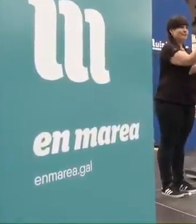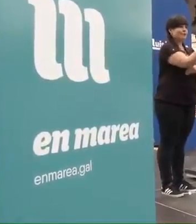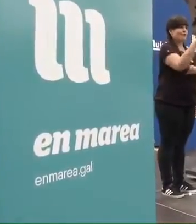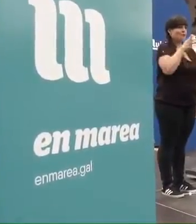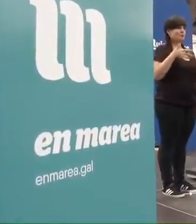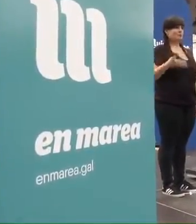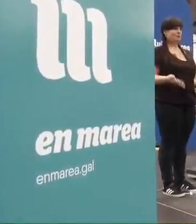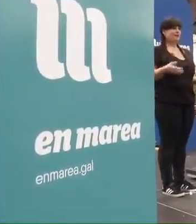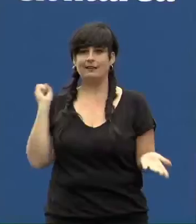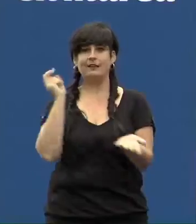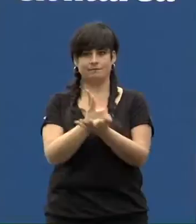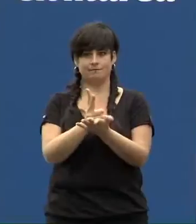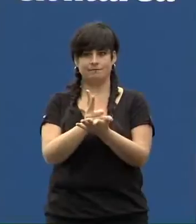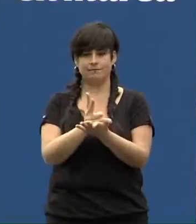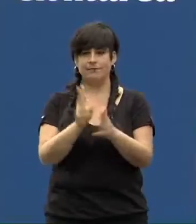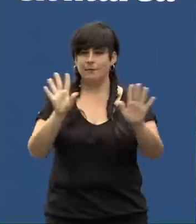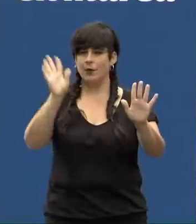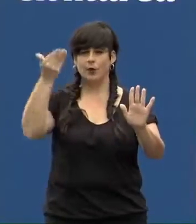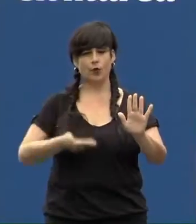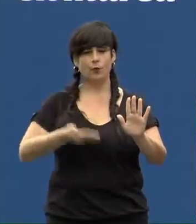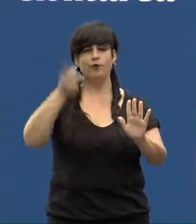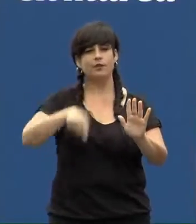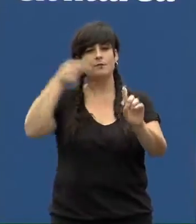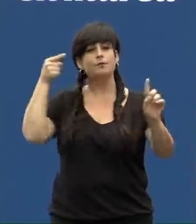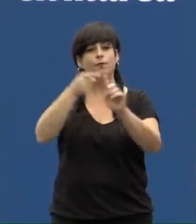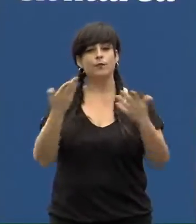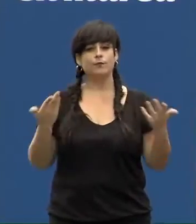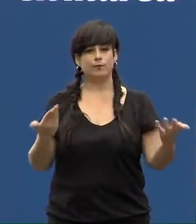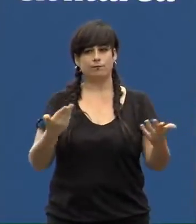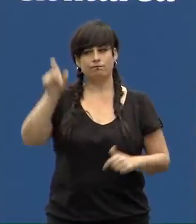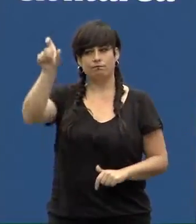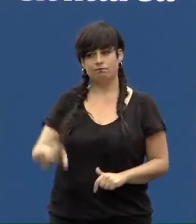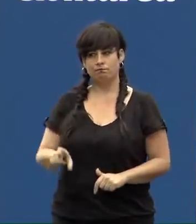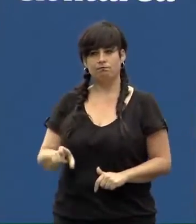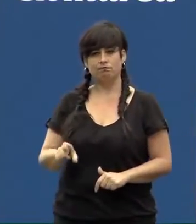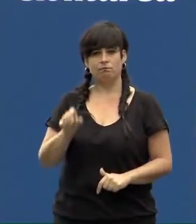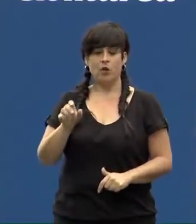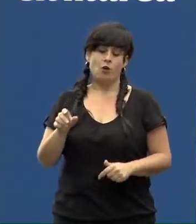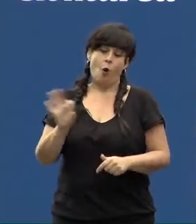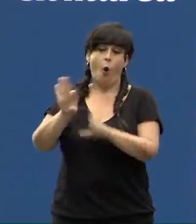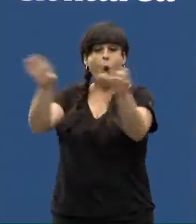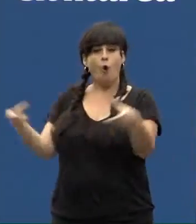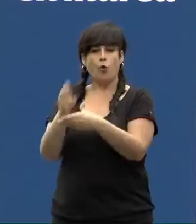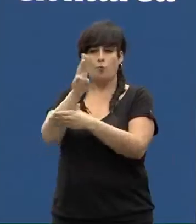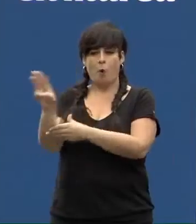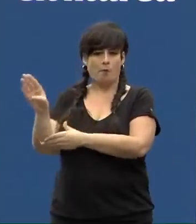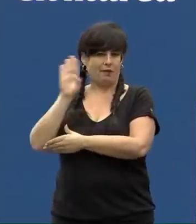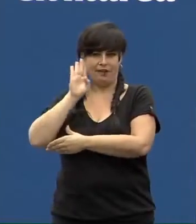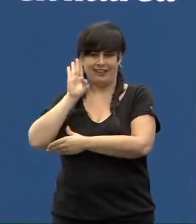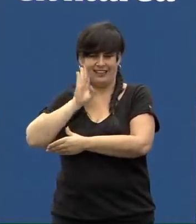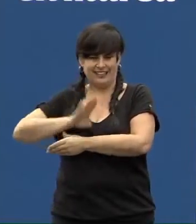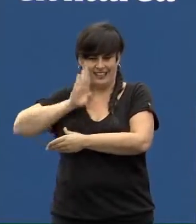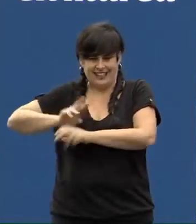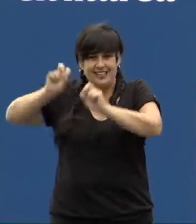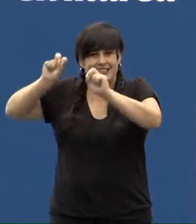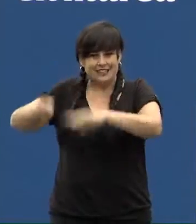pero tamén é clave para frenar ao indigno e ao corrupto Partido Popular que tanto amenaza derechos e